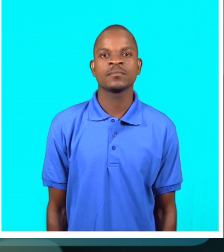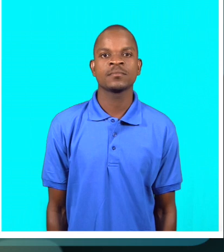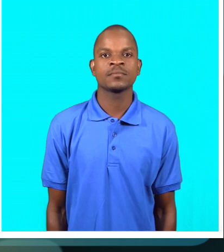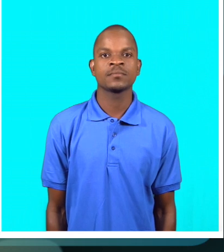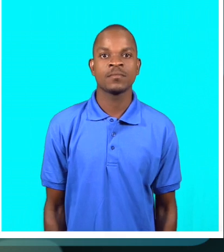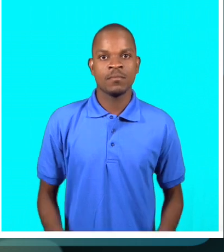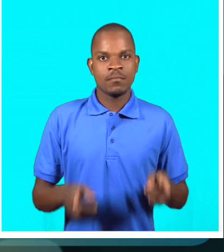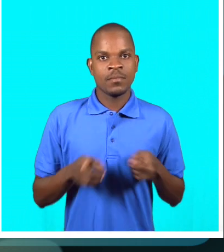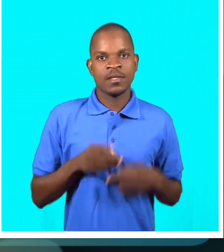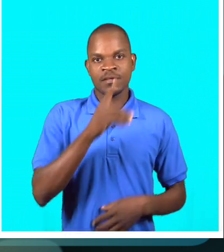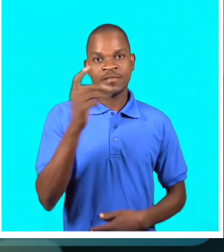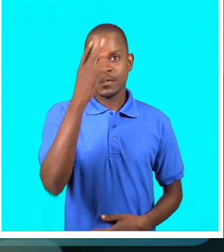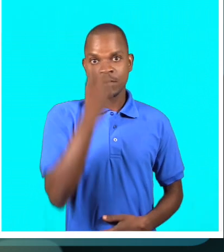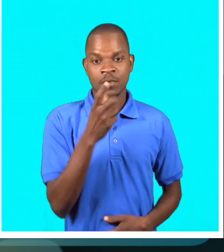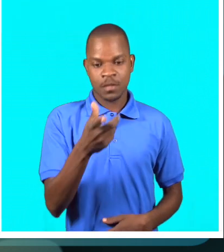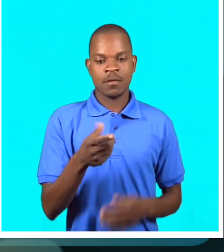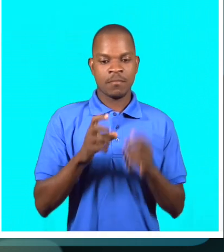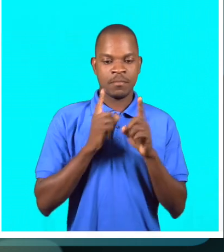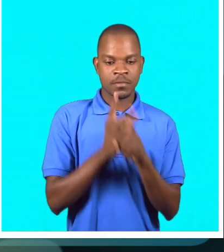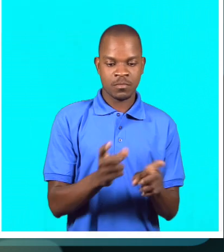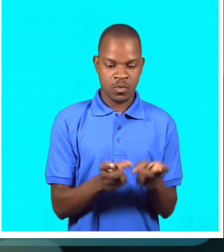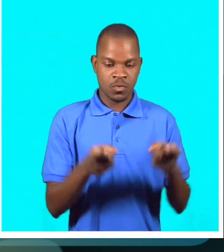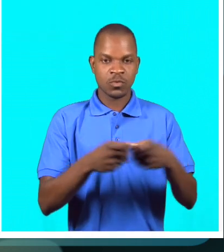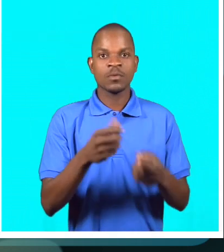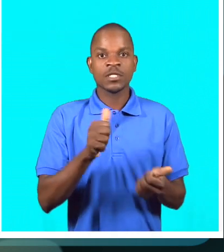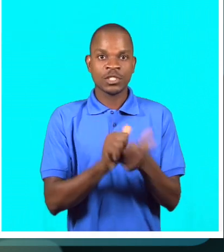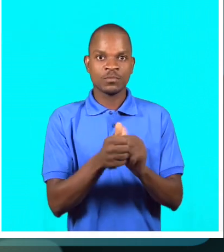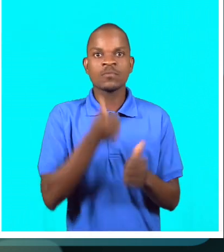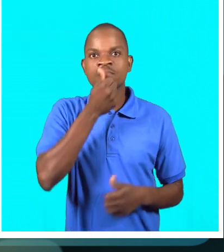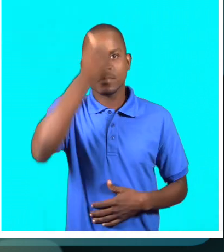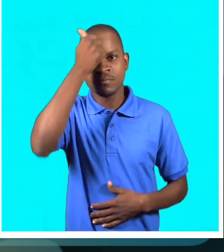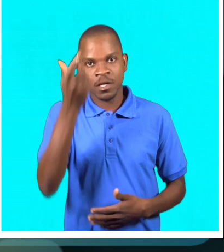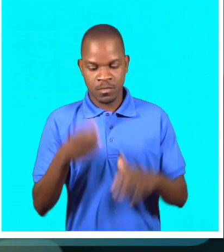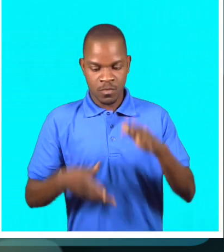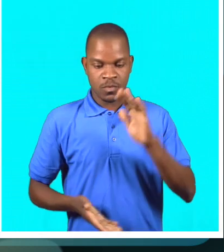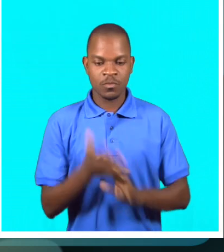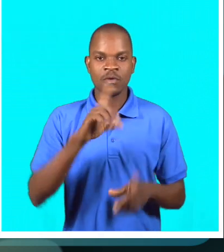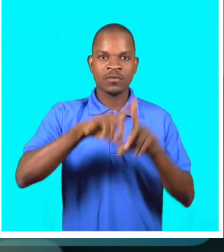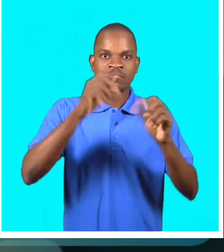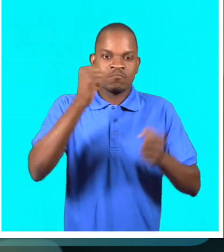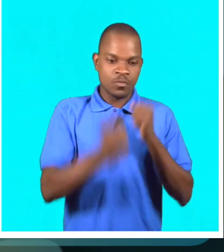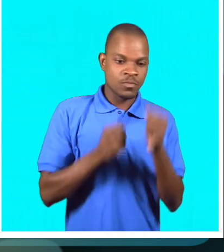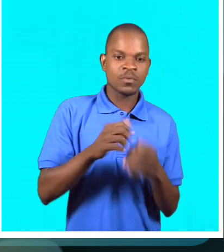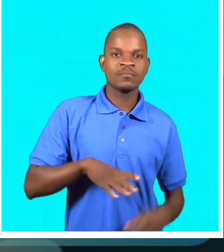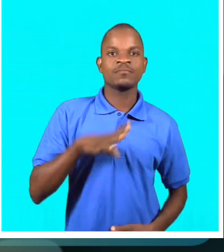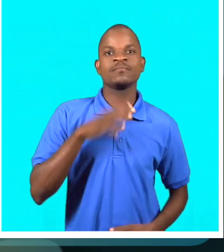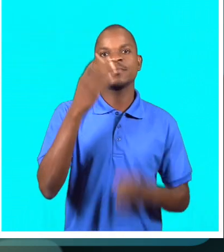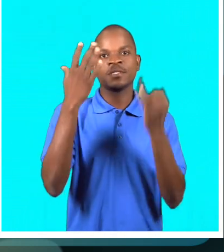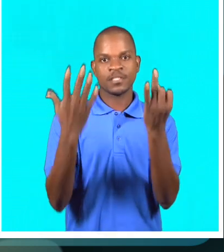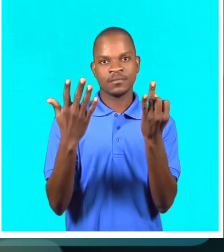Edmilsa Governo é a atleta do Clube de Esportes do MyJet. Entrou para o atletismo com 7 anos de idade e, com 14,